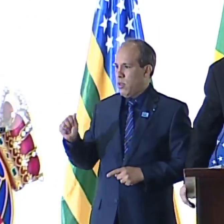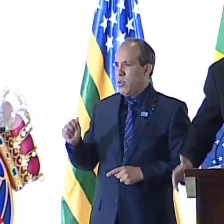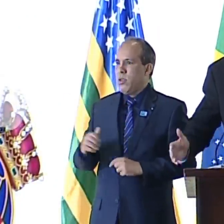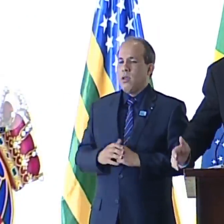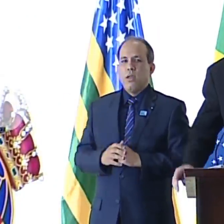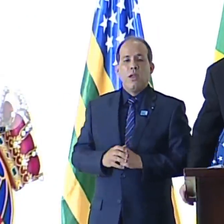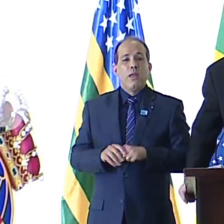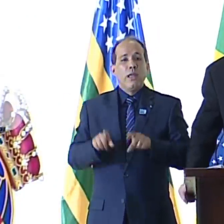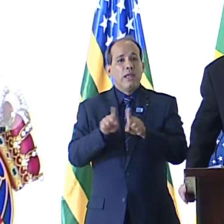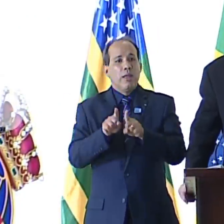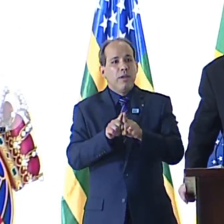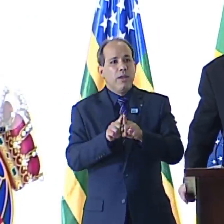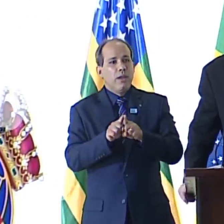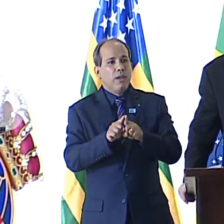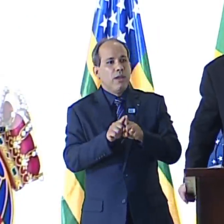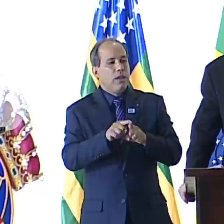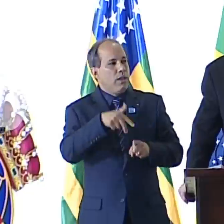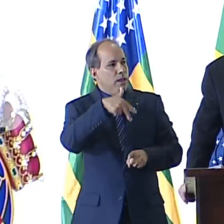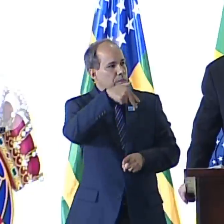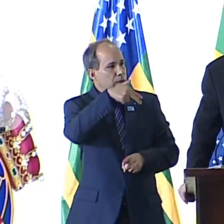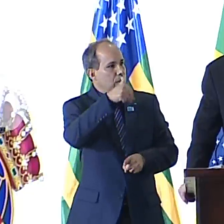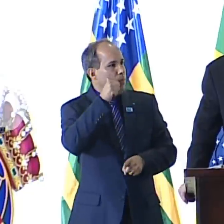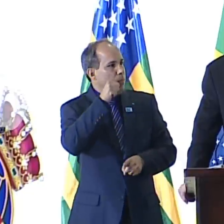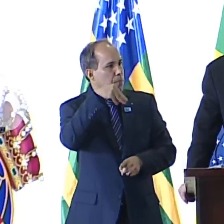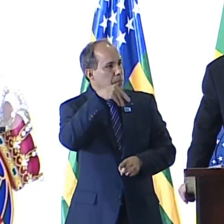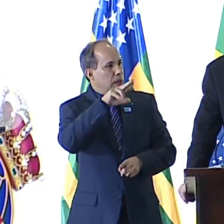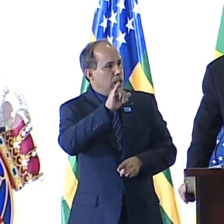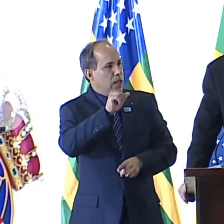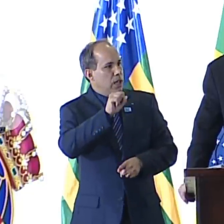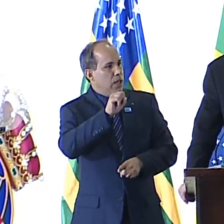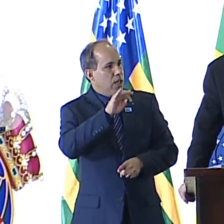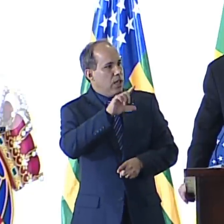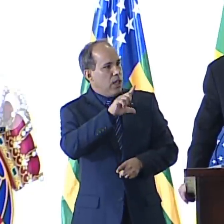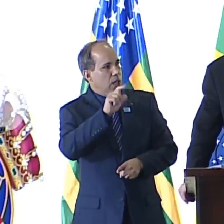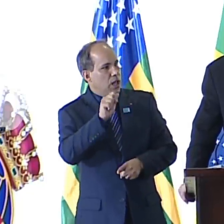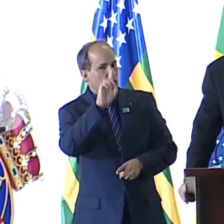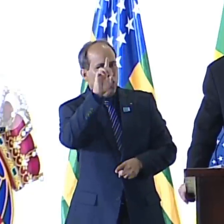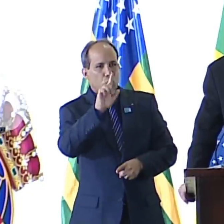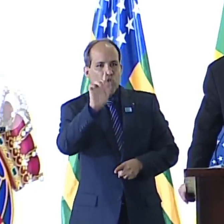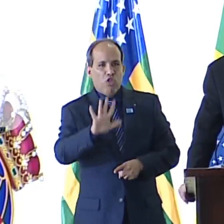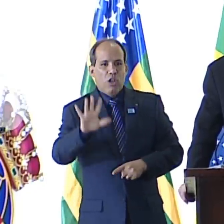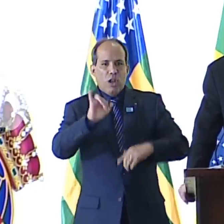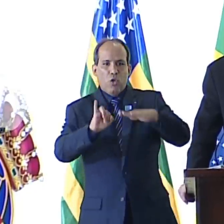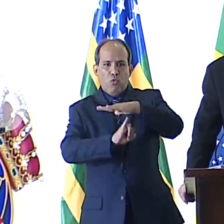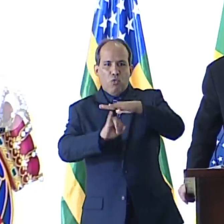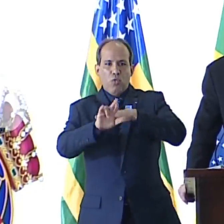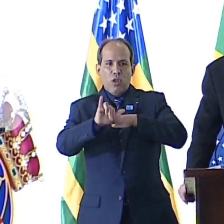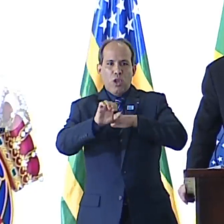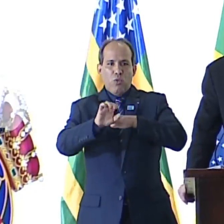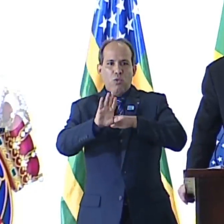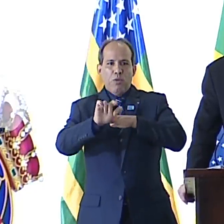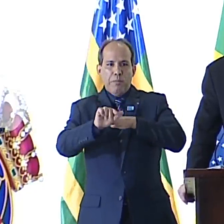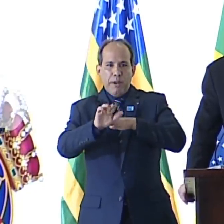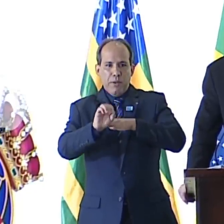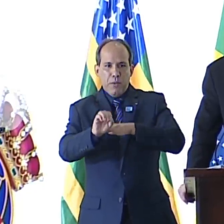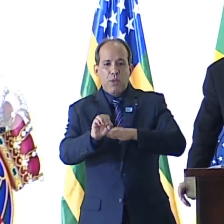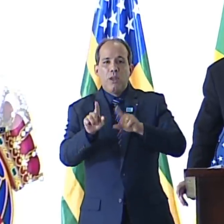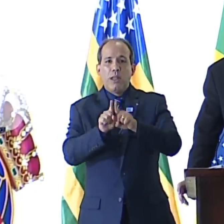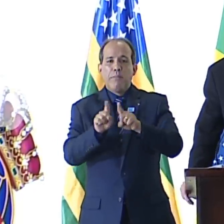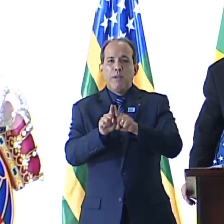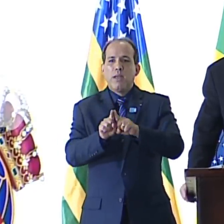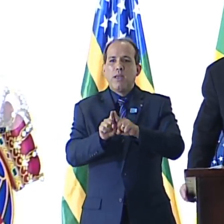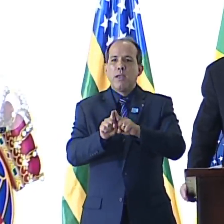excelentíssima senhora embaixadora Maria Estela Pompeu Brasil, frota diretora do Instituto Rio Branco, senhores